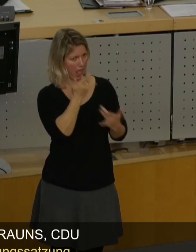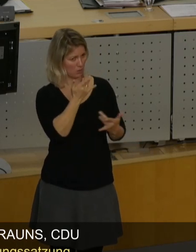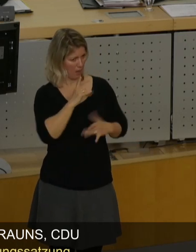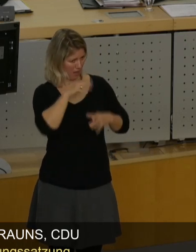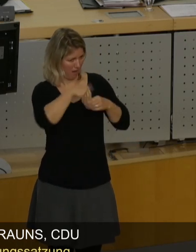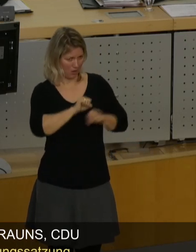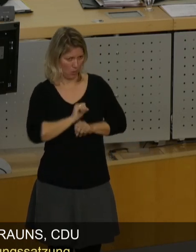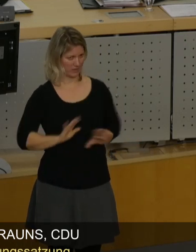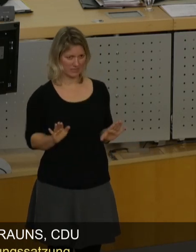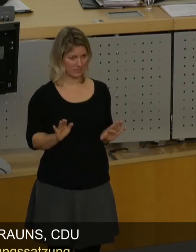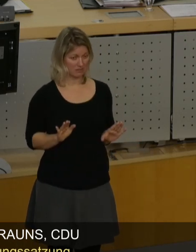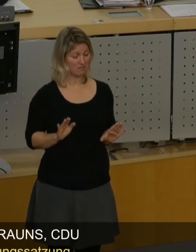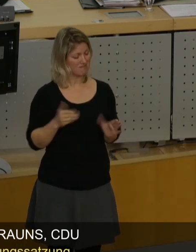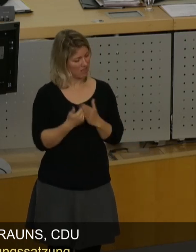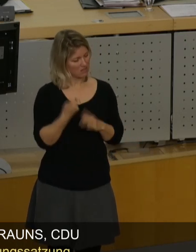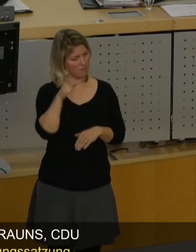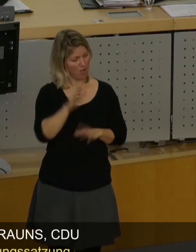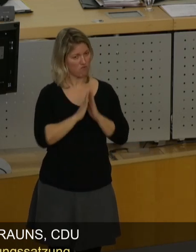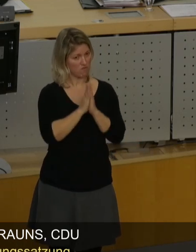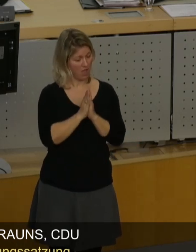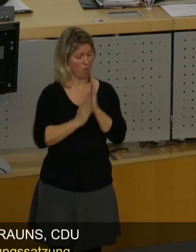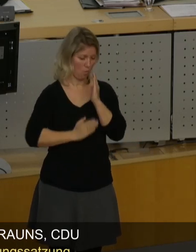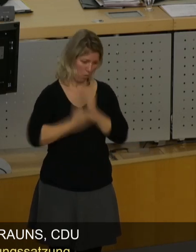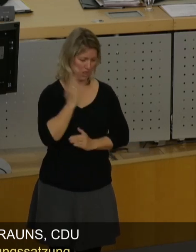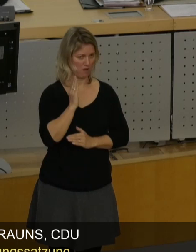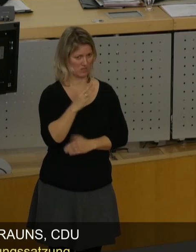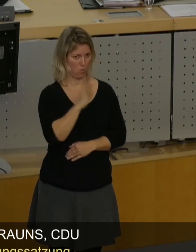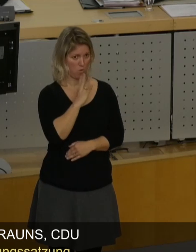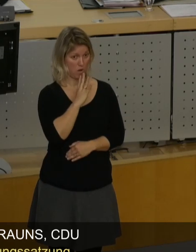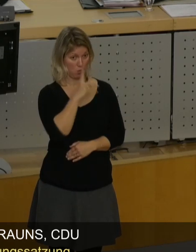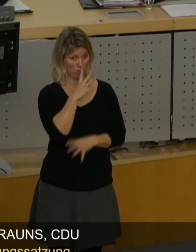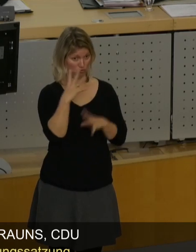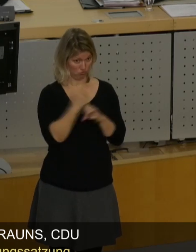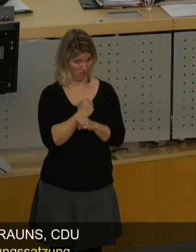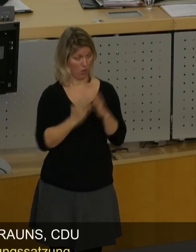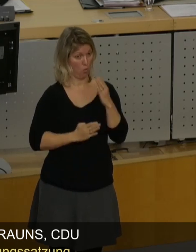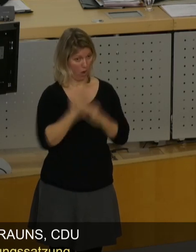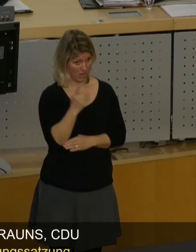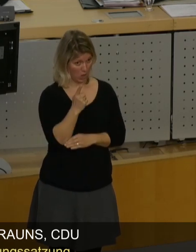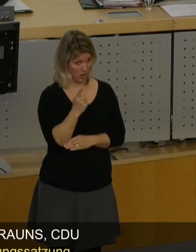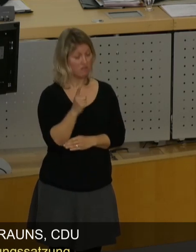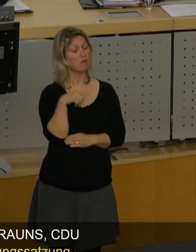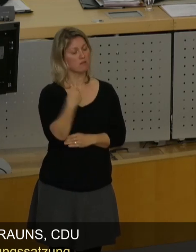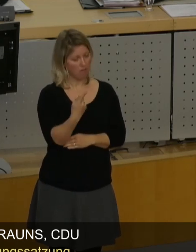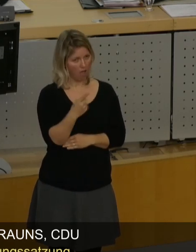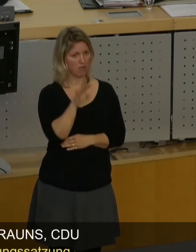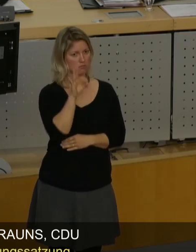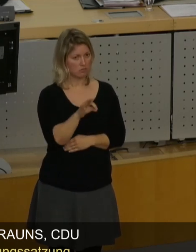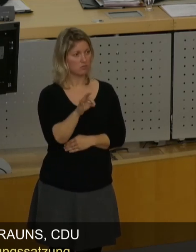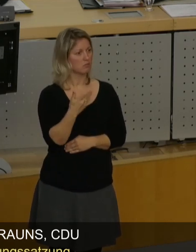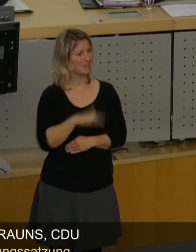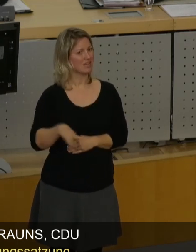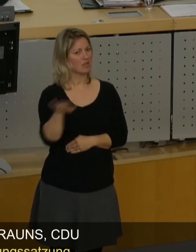Und da bitte ich Sie einfach, hören Sie auf. Und wenn Sie damit aufgehört haben, dann können wir mit den ehren